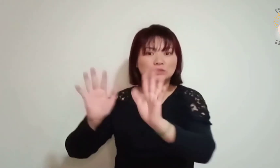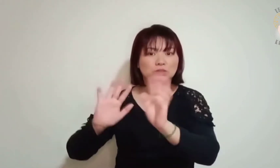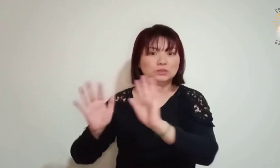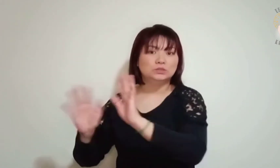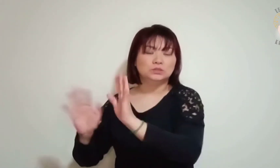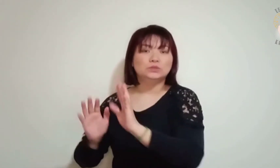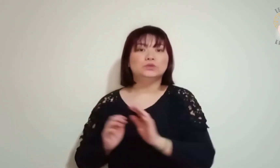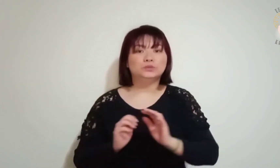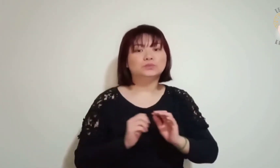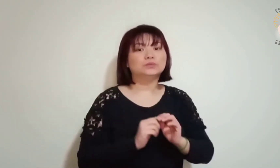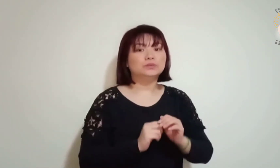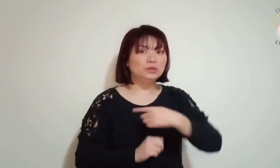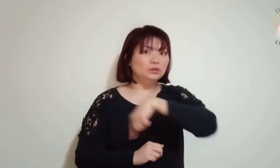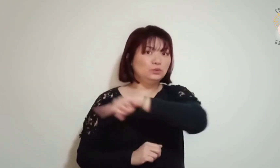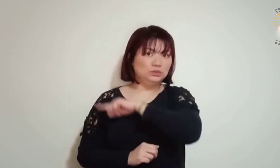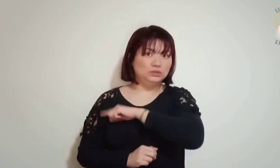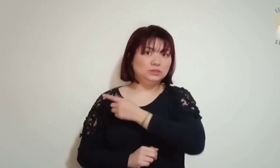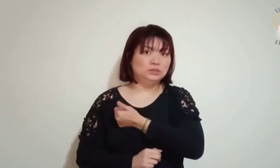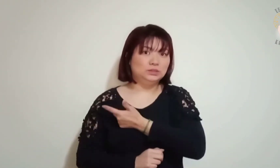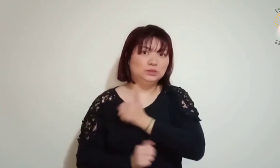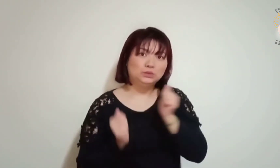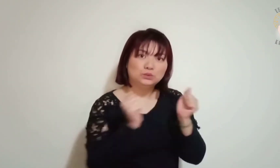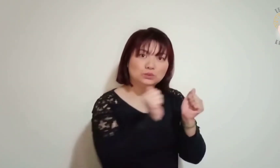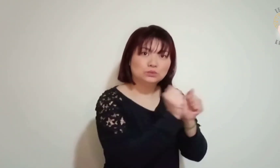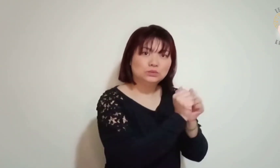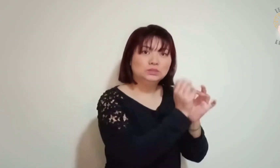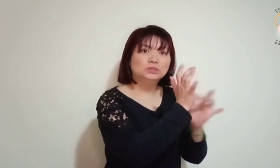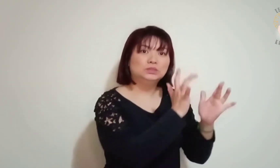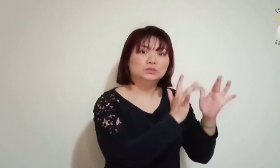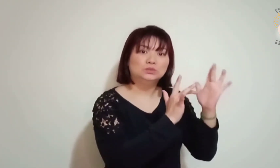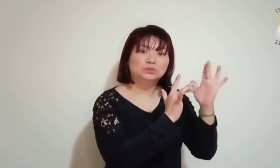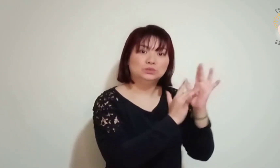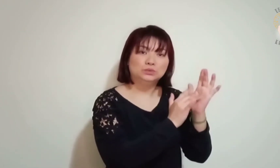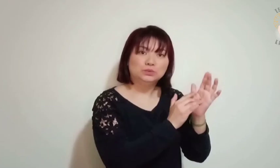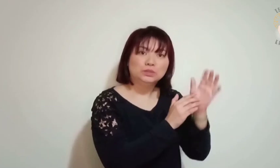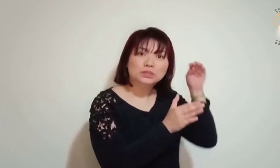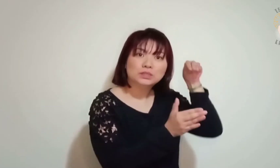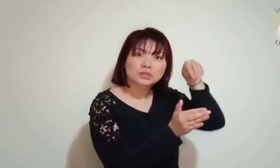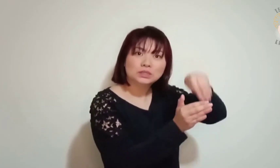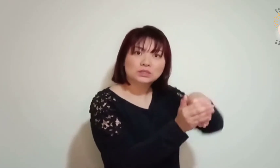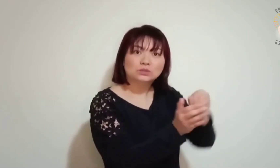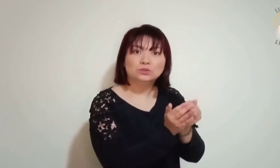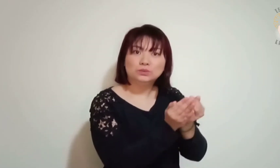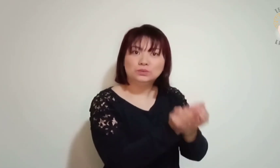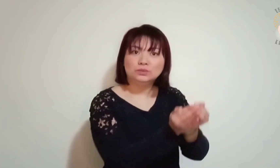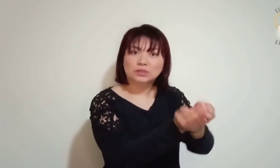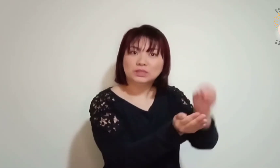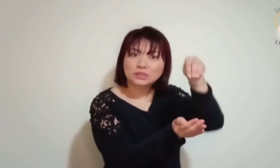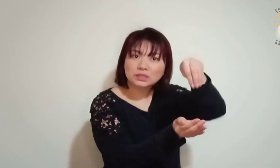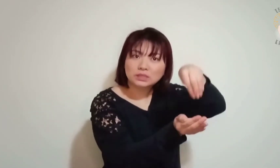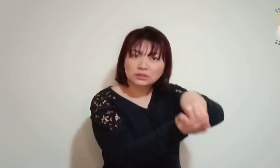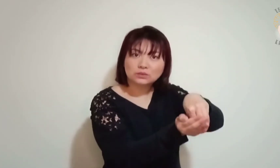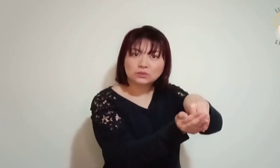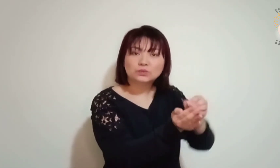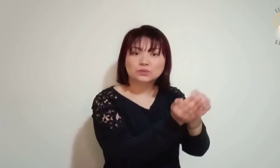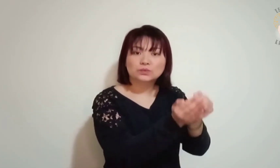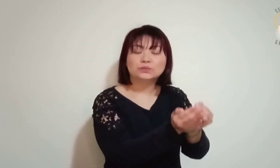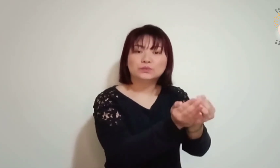E levaram Jesus consigo Assim como estava na barca